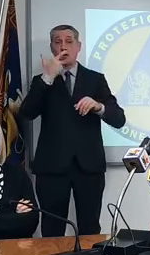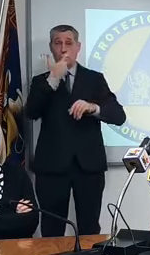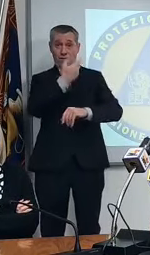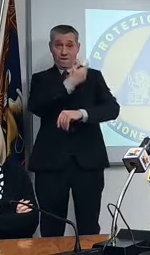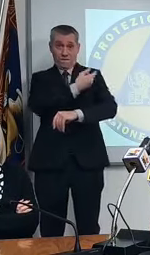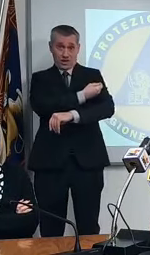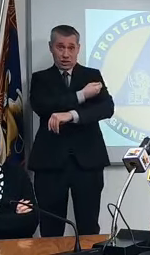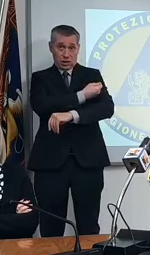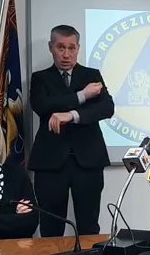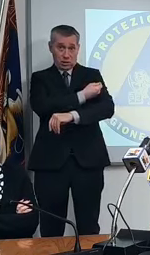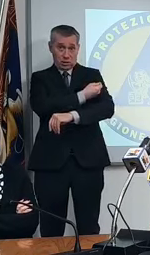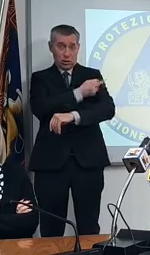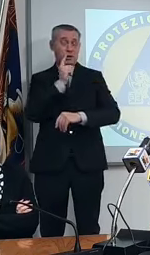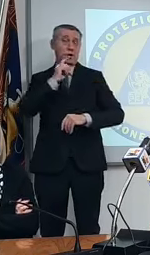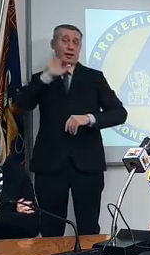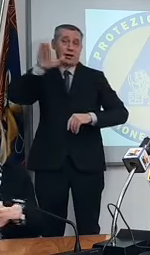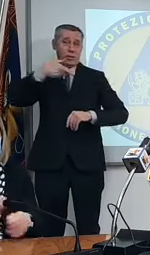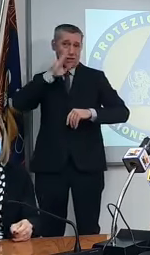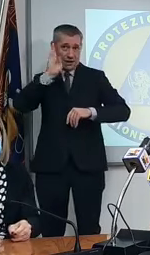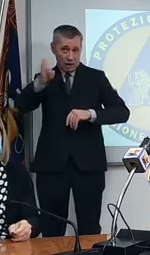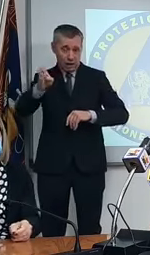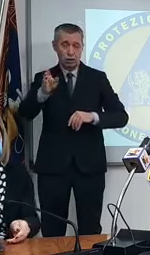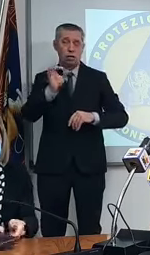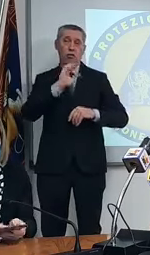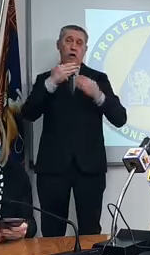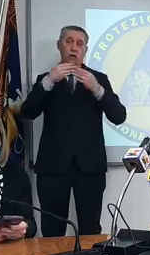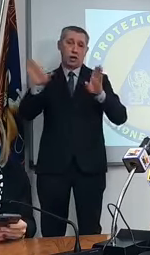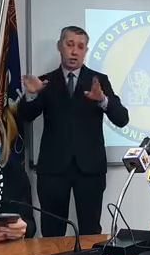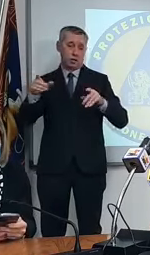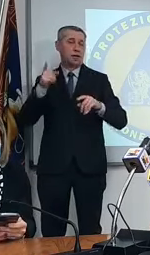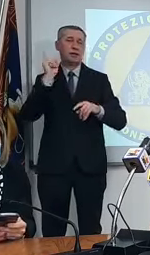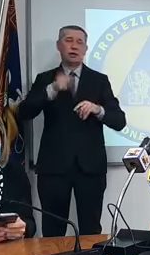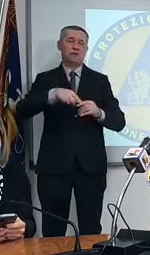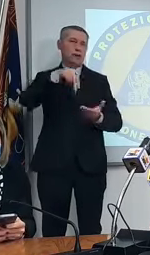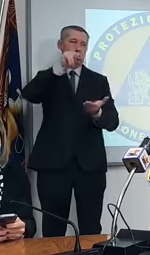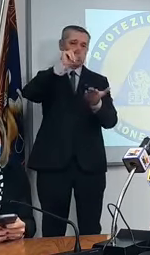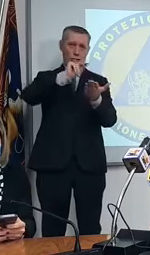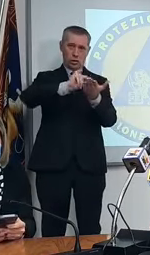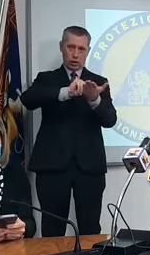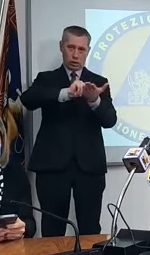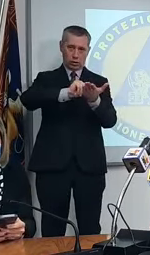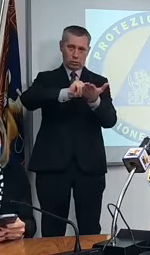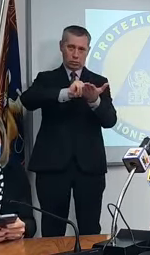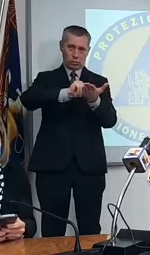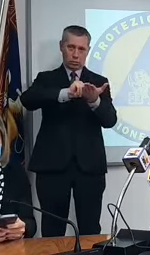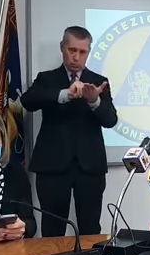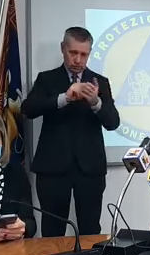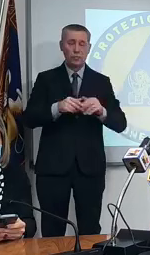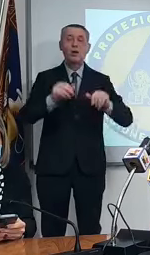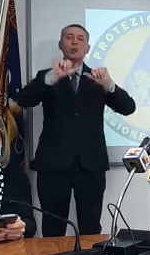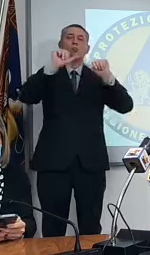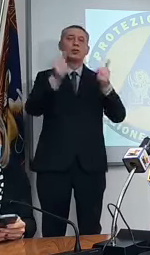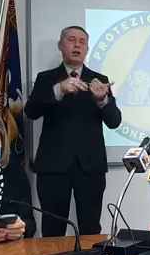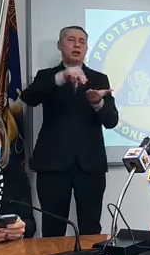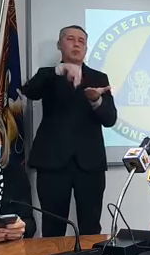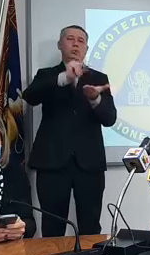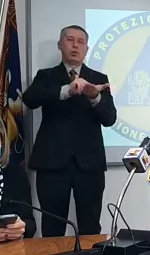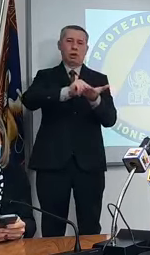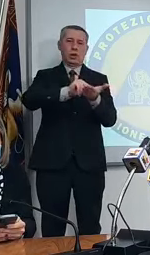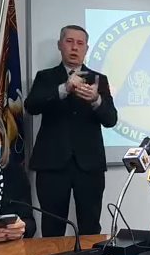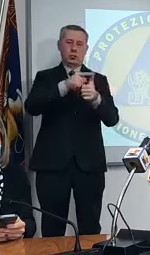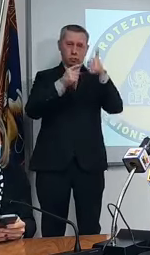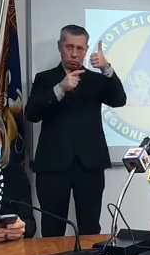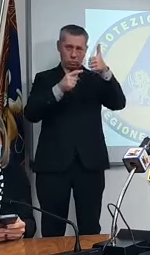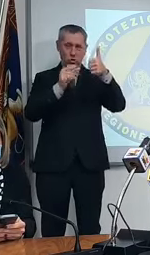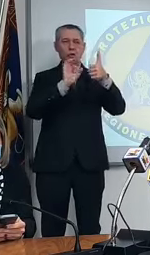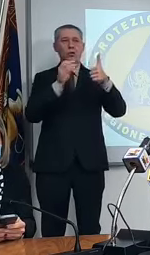chiamate dirette aperte dirette bisogna prenotarsi le modalità per prenotarsi sono quelle di andare